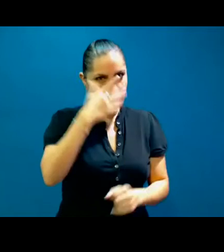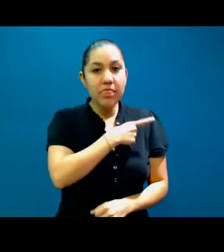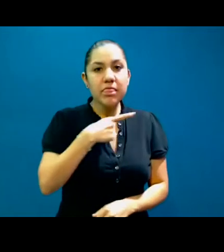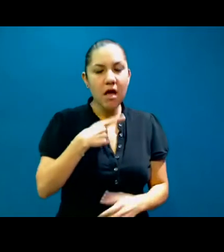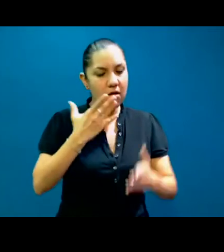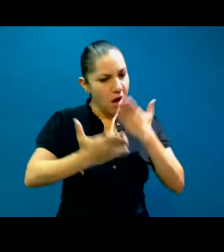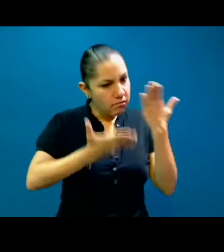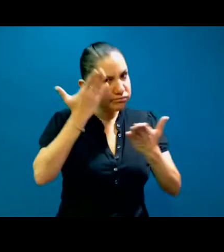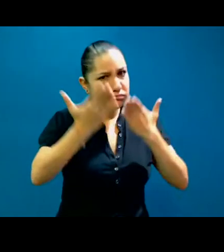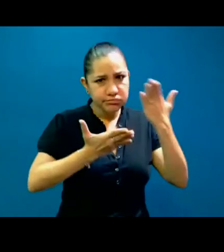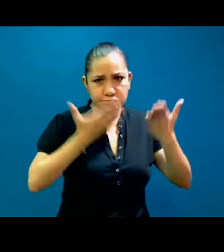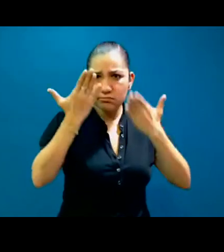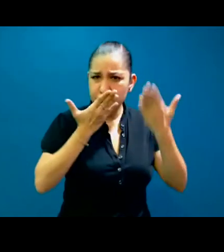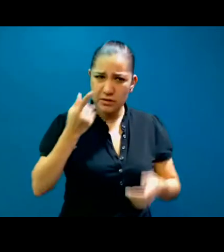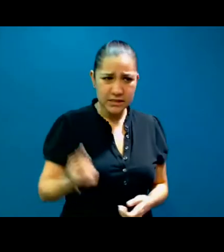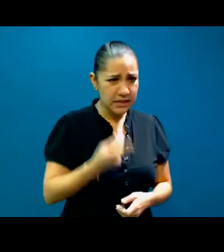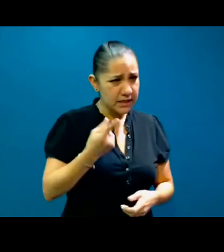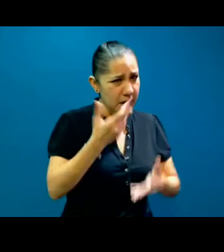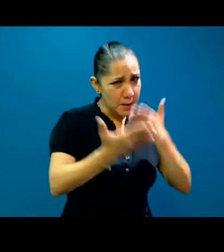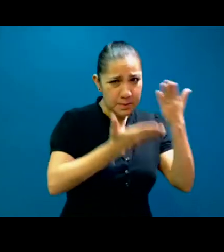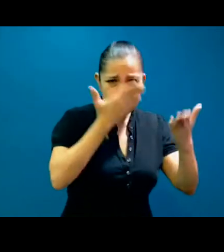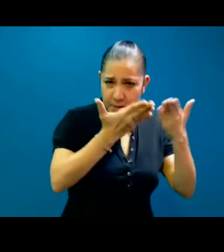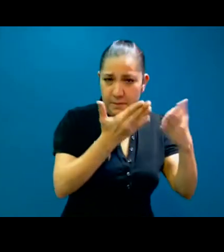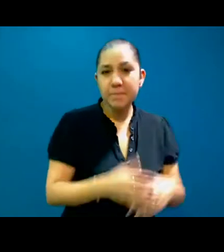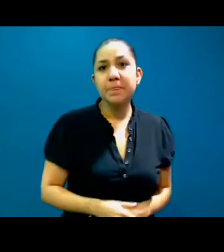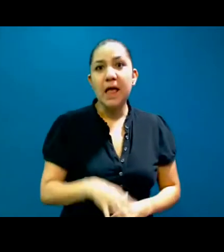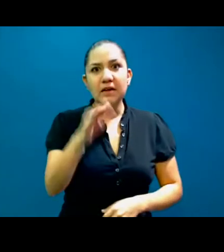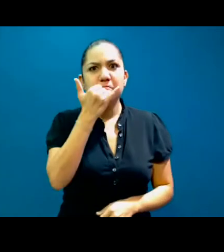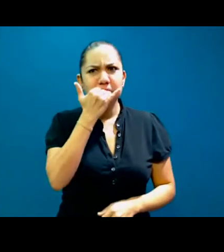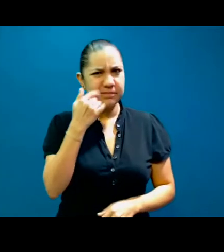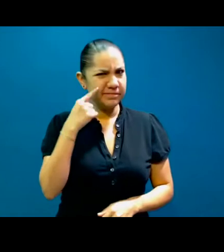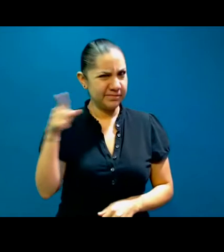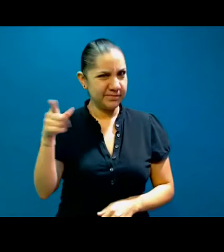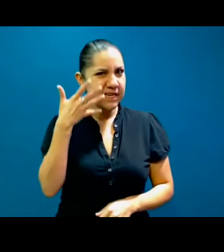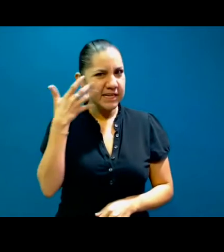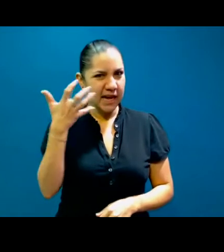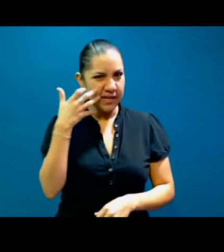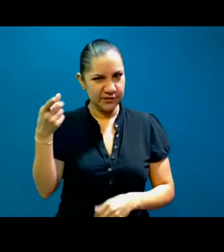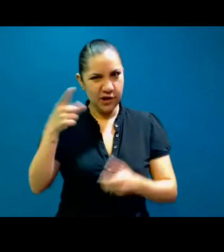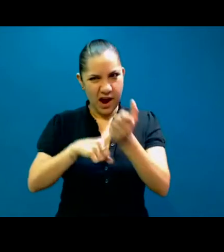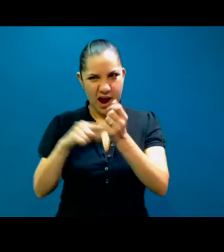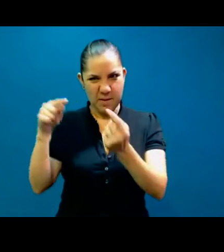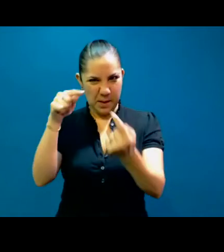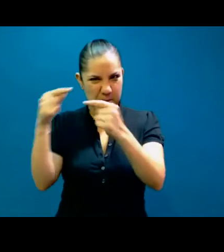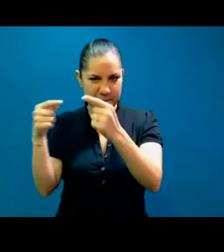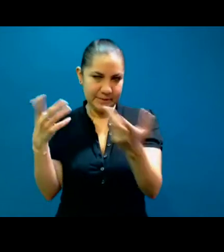Pues, y disculpen ustedes mis gatas, ya empezaron a pelearse y las bondades de estar aquí trabajando desde casa.